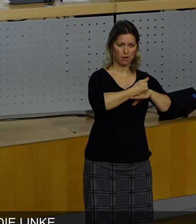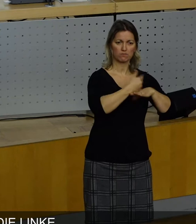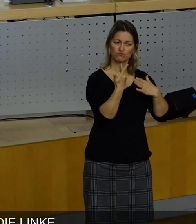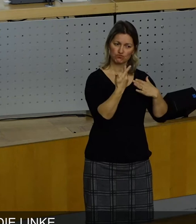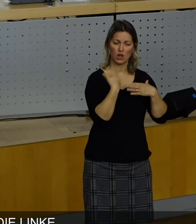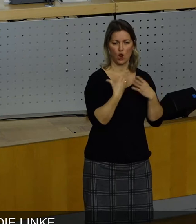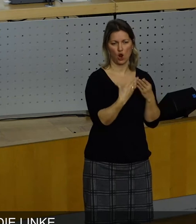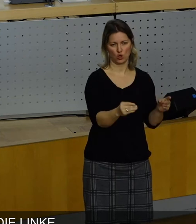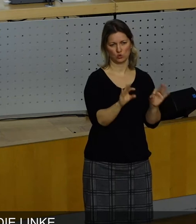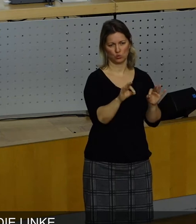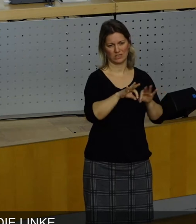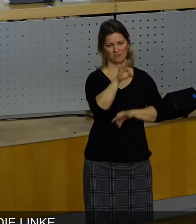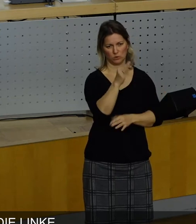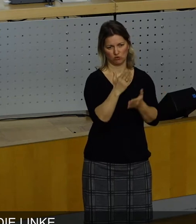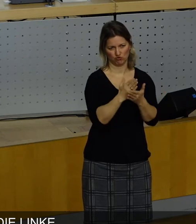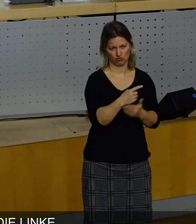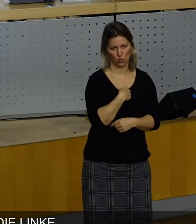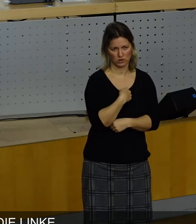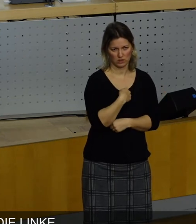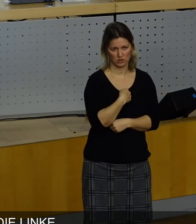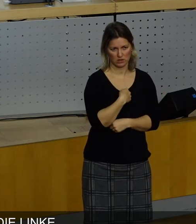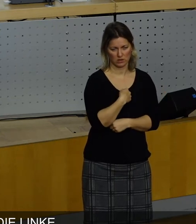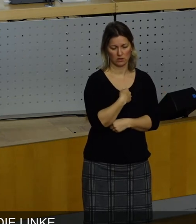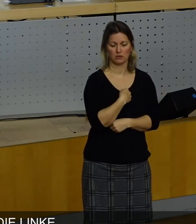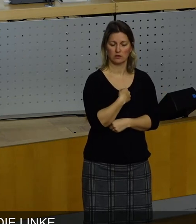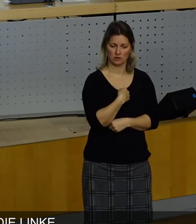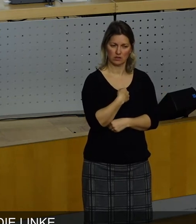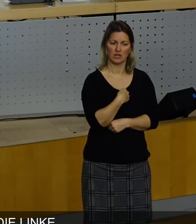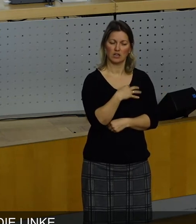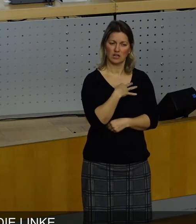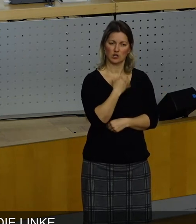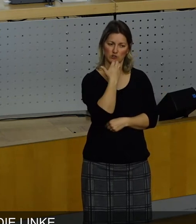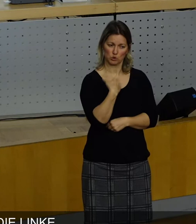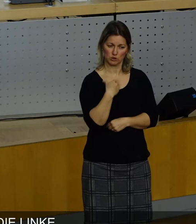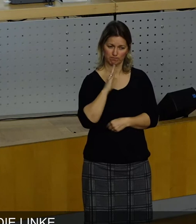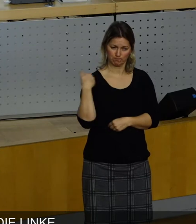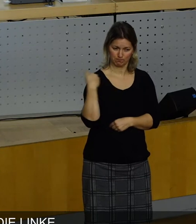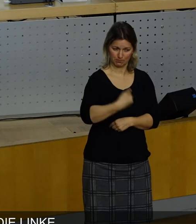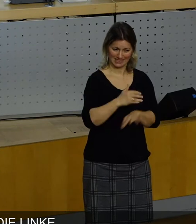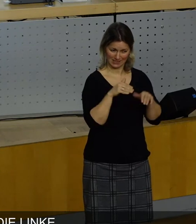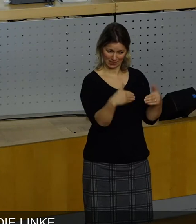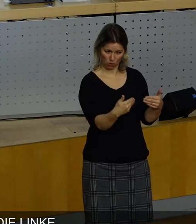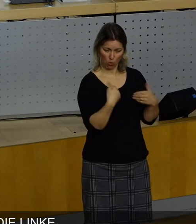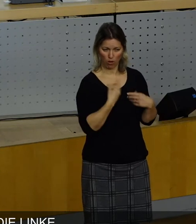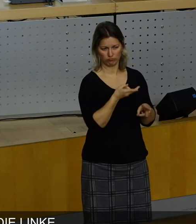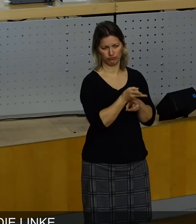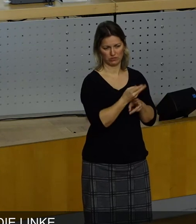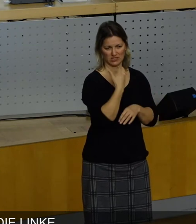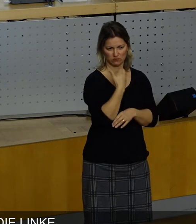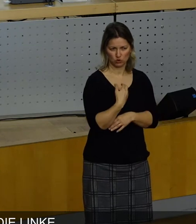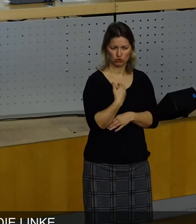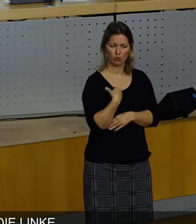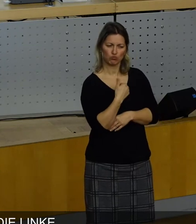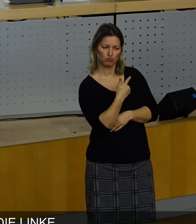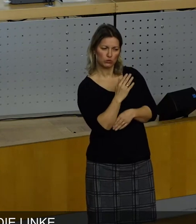gefunden. Wir setzen auf den Erhalt von Bewerten. Wir setzen auch neue Akzente. Und